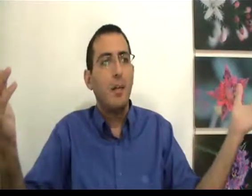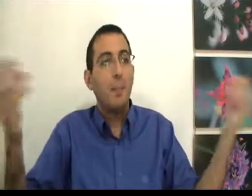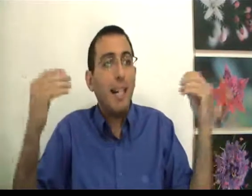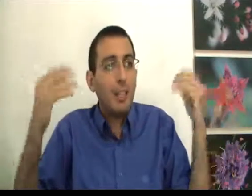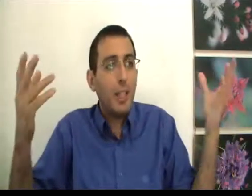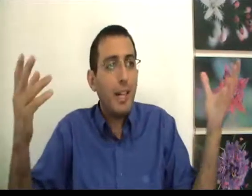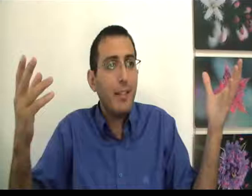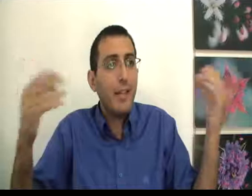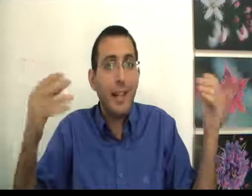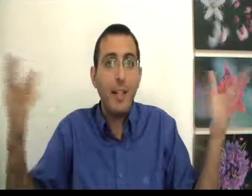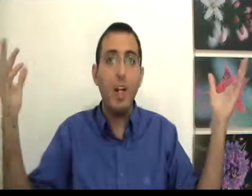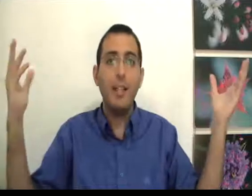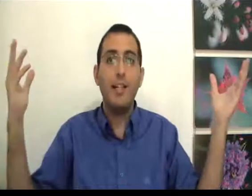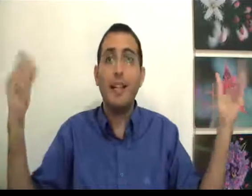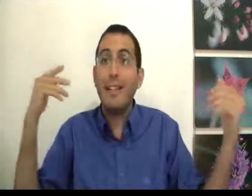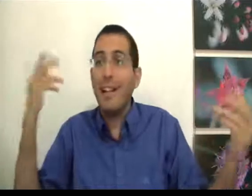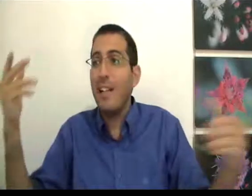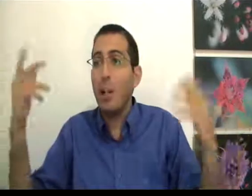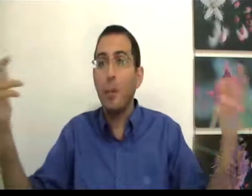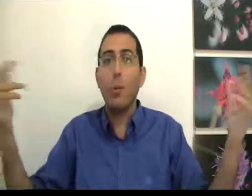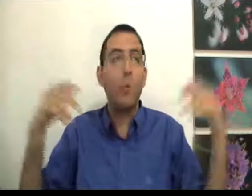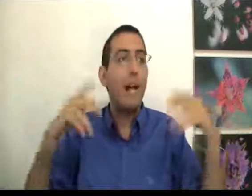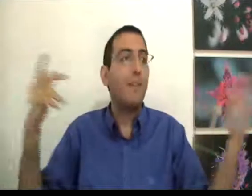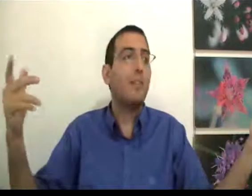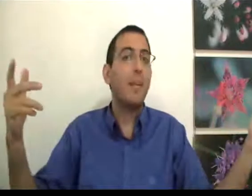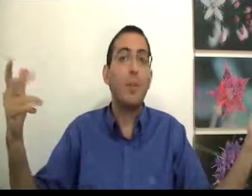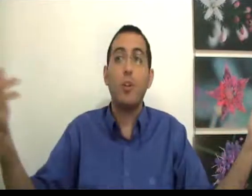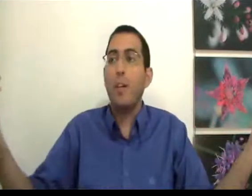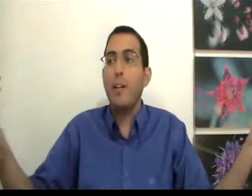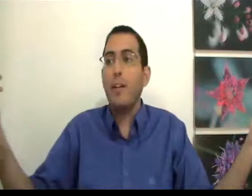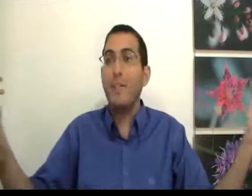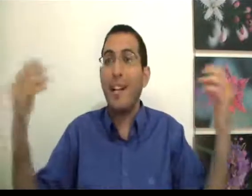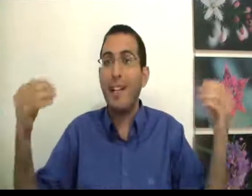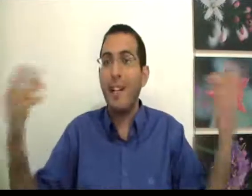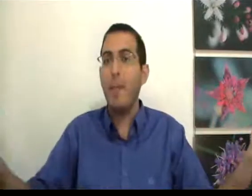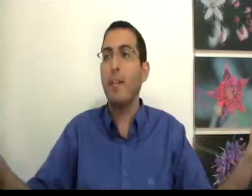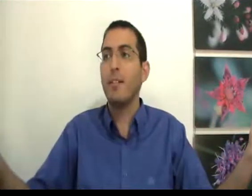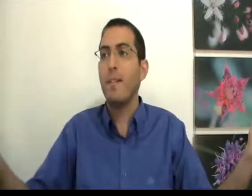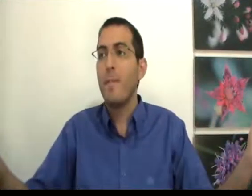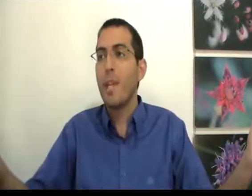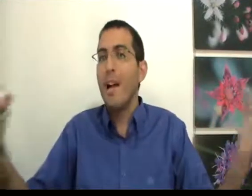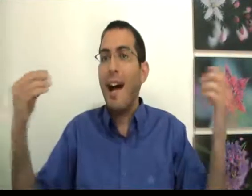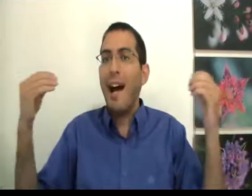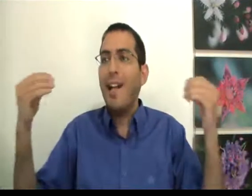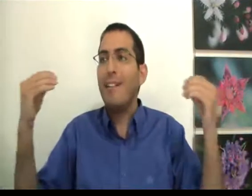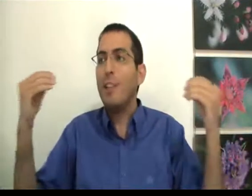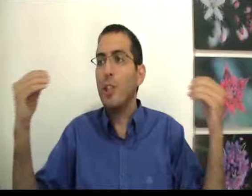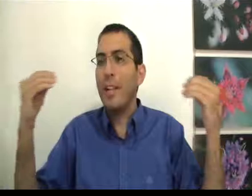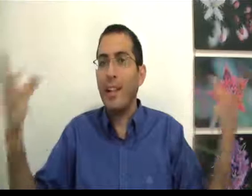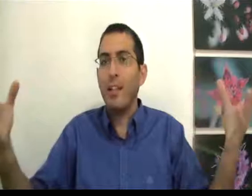אל תשקר, תגיד אני לא יודע, תגיד נראה לי לא בטוח, אולי אפשר זה גם נכון, לא יודע תגיד את האמת אל תשקר